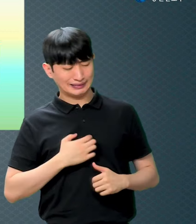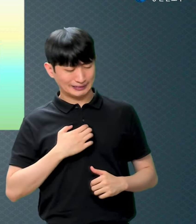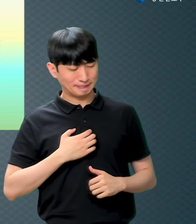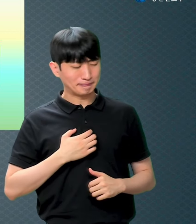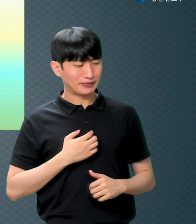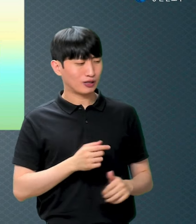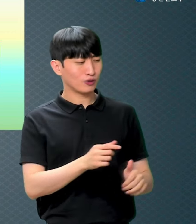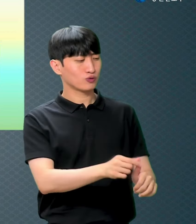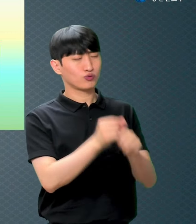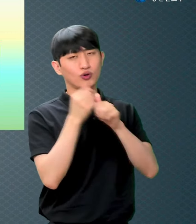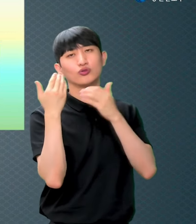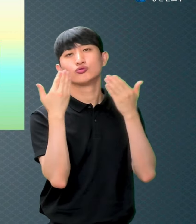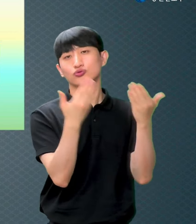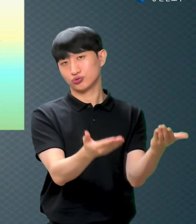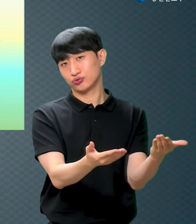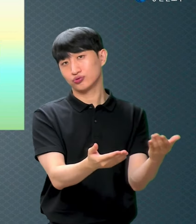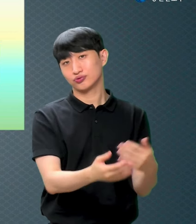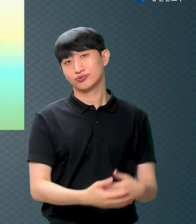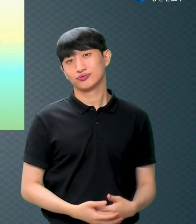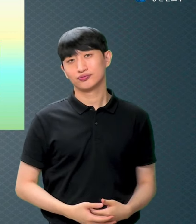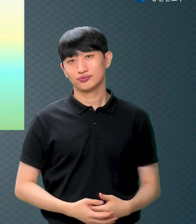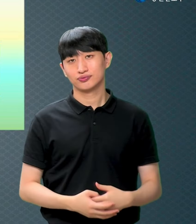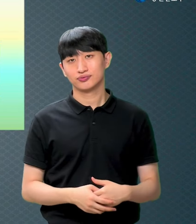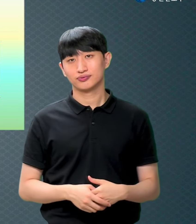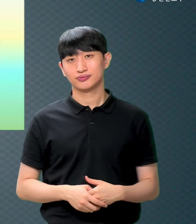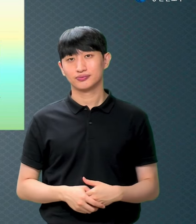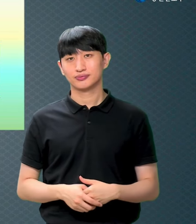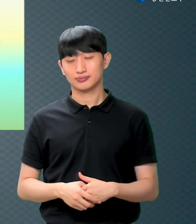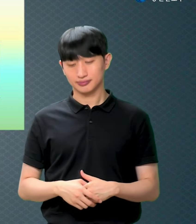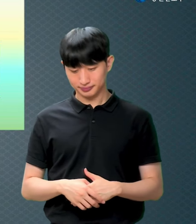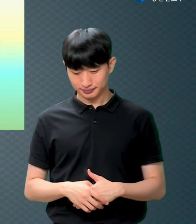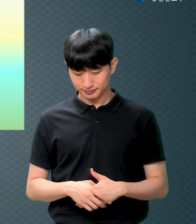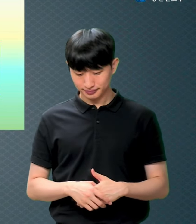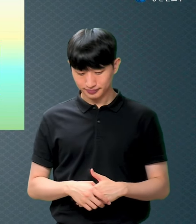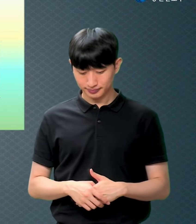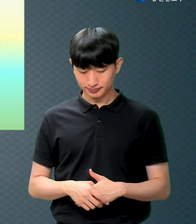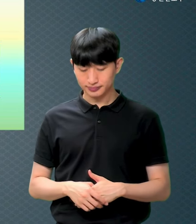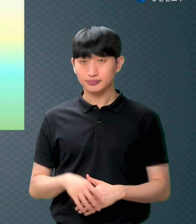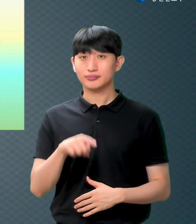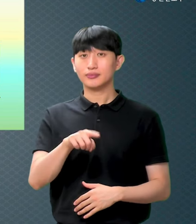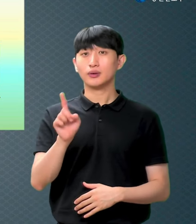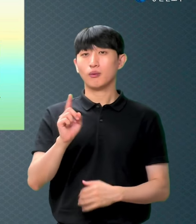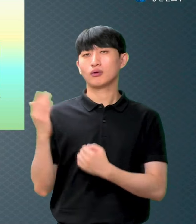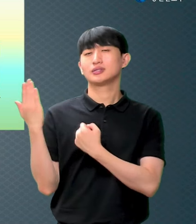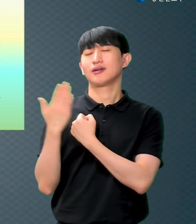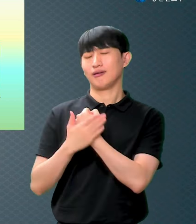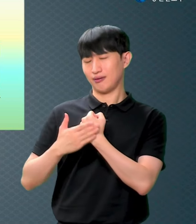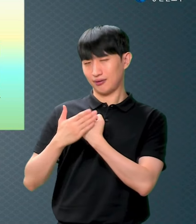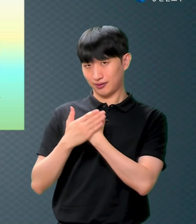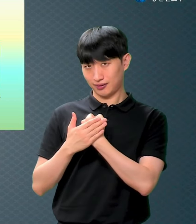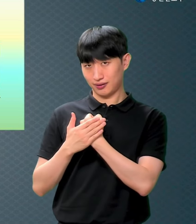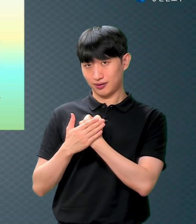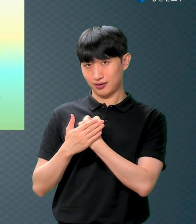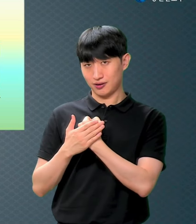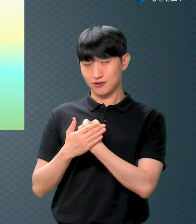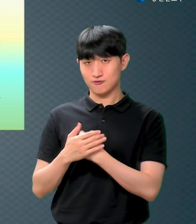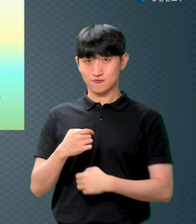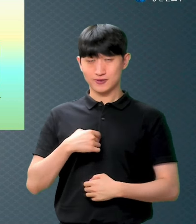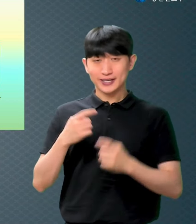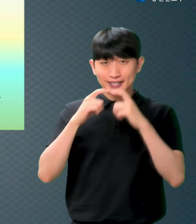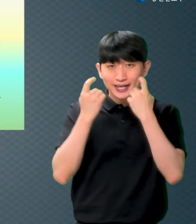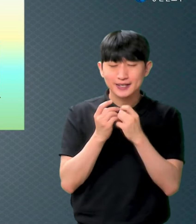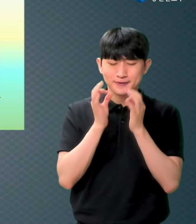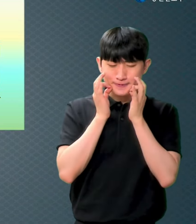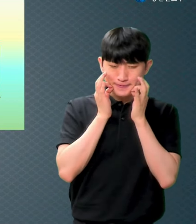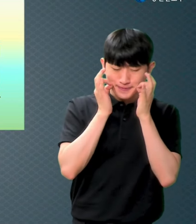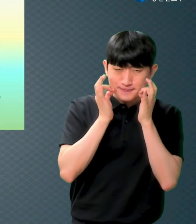주신다라고 말씀하고 있는 거예요 은혜입니다 은혜 우리가 뭘 잘해서 천국 가는 게 아니에요